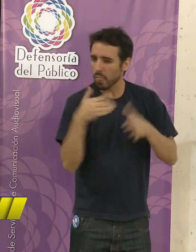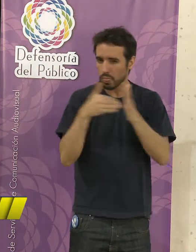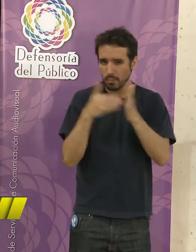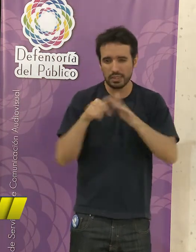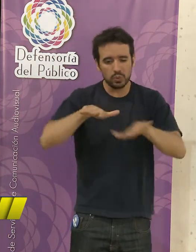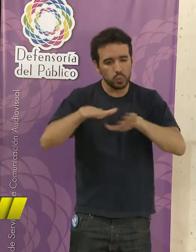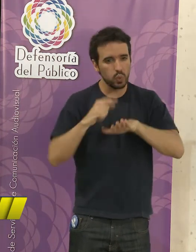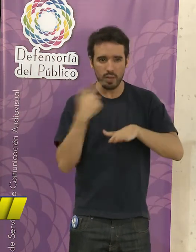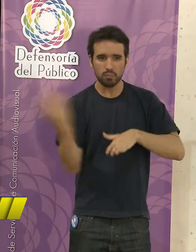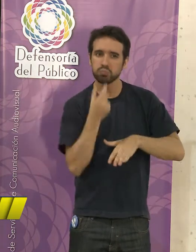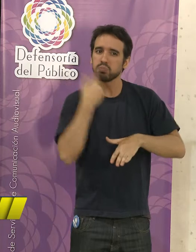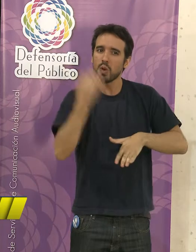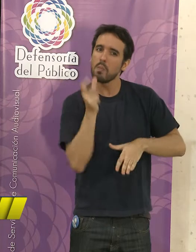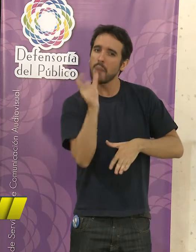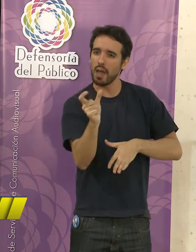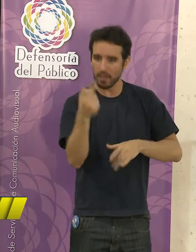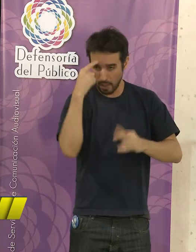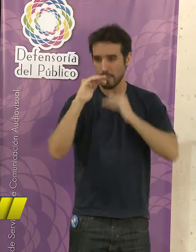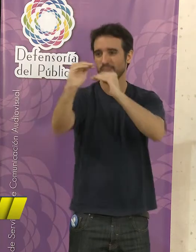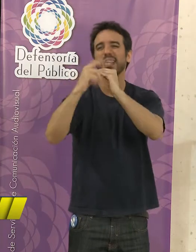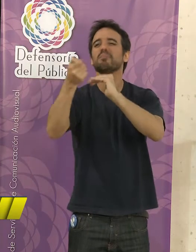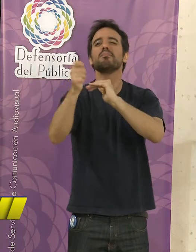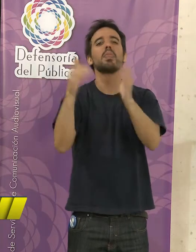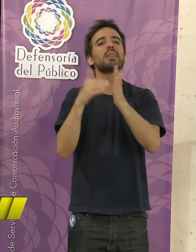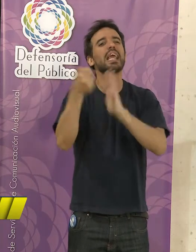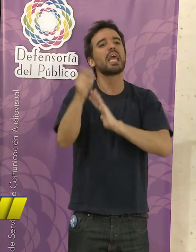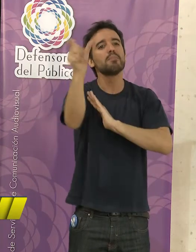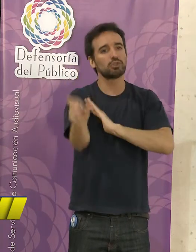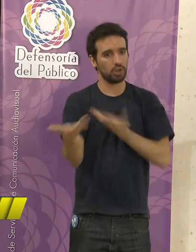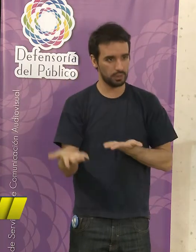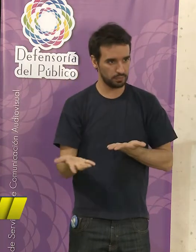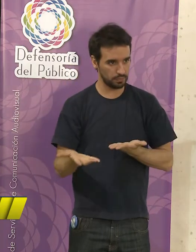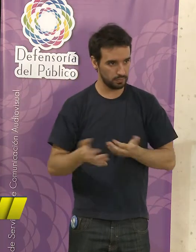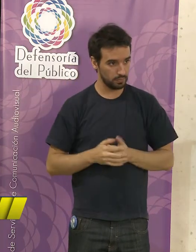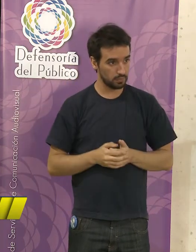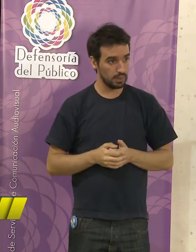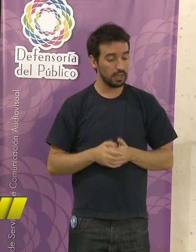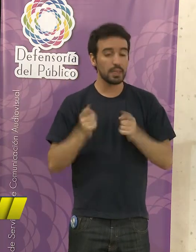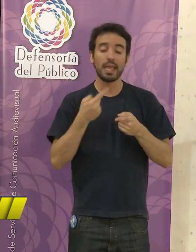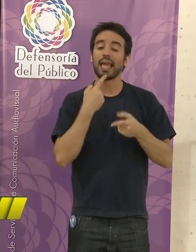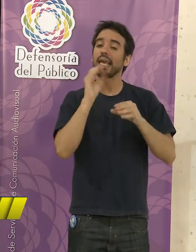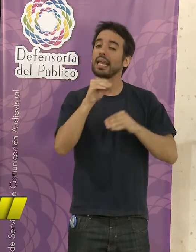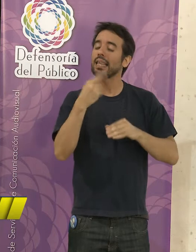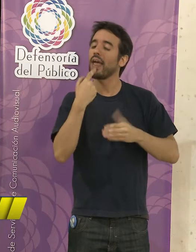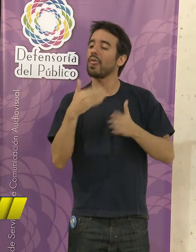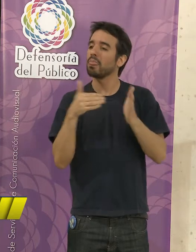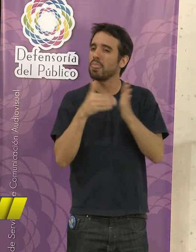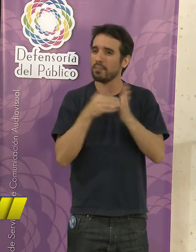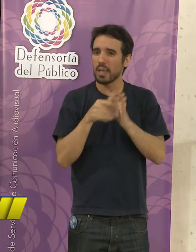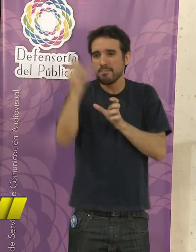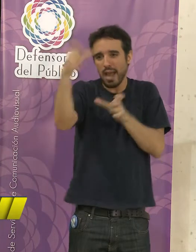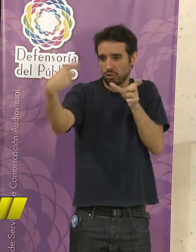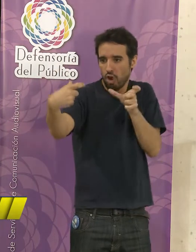en situaciones correctas y con las personas adecuadas. También la crítica depende de la persona que